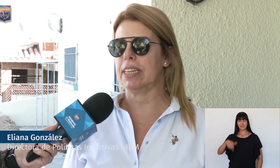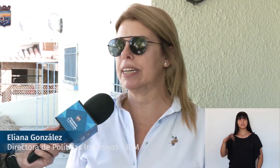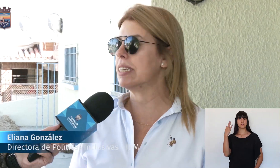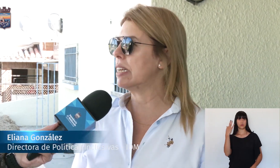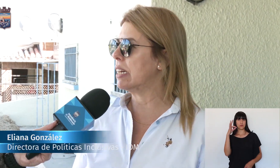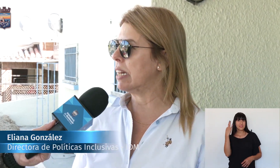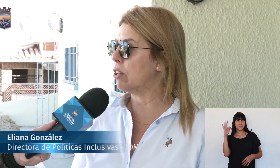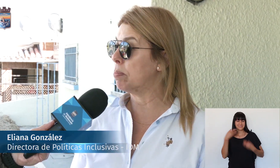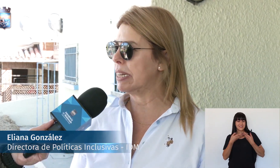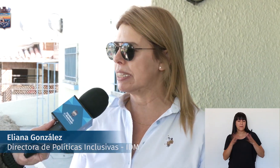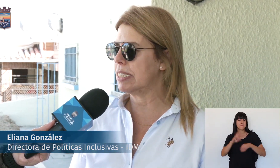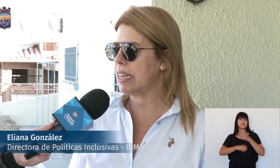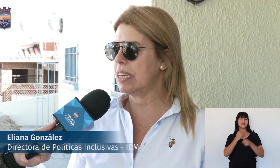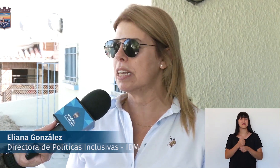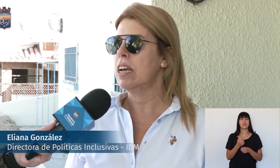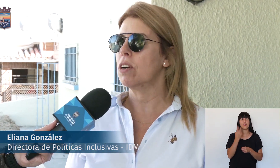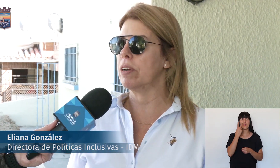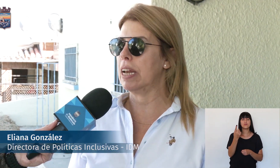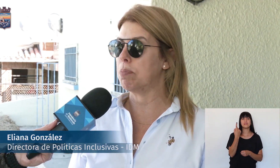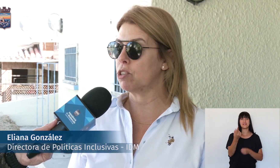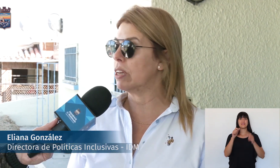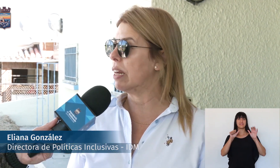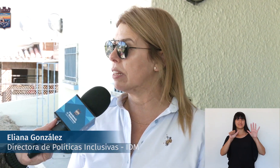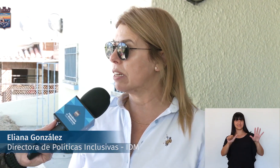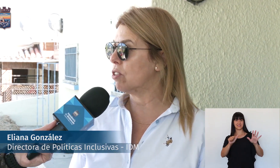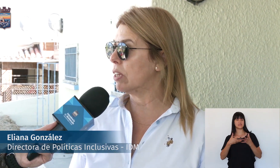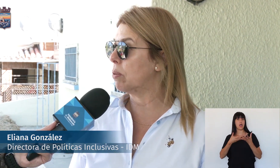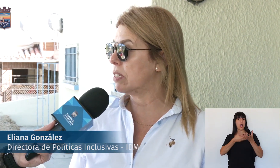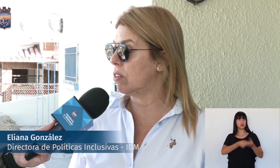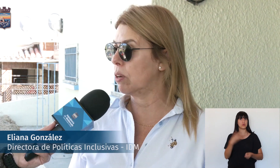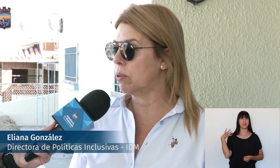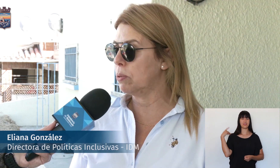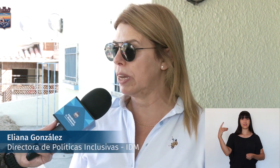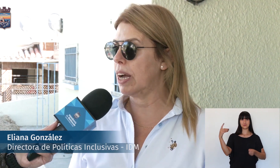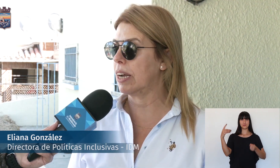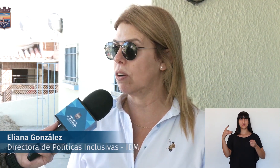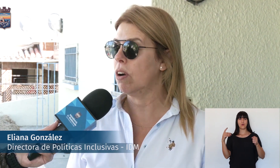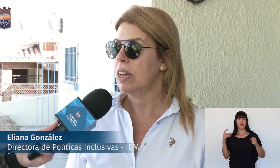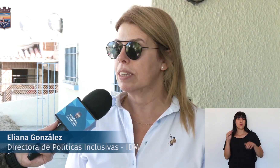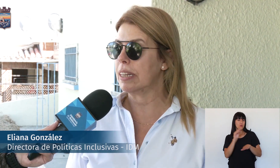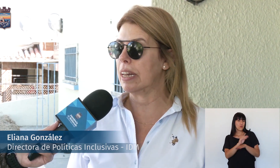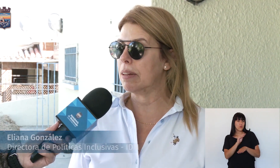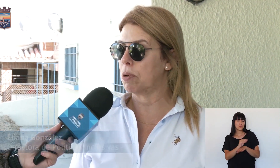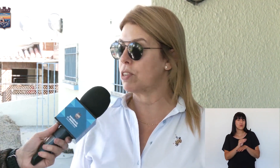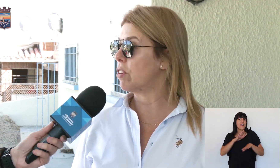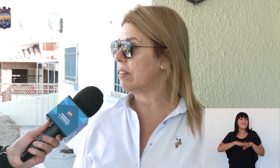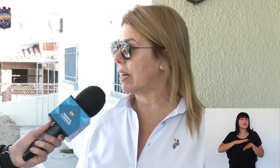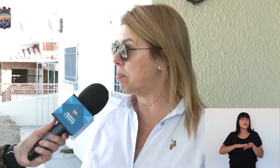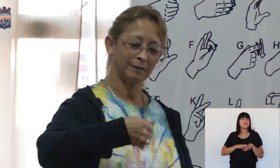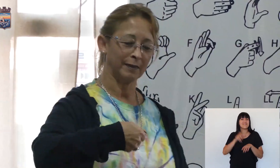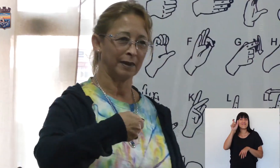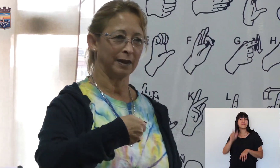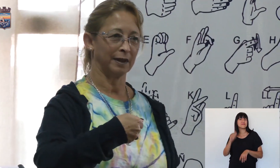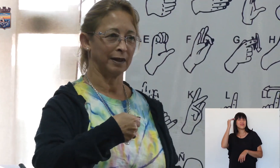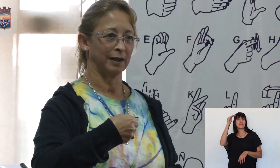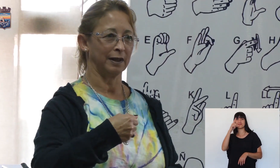Estos talleres nacen en el 2016 con el apoyo de la Dirección de Educación de Cultura a cargo del profesor Andrés